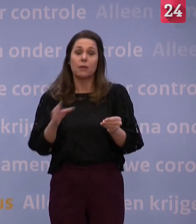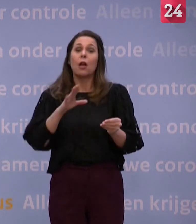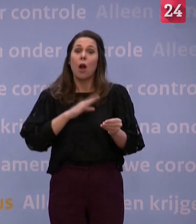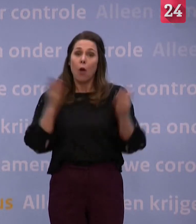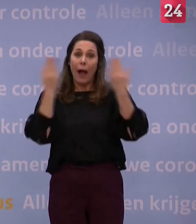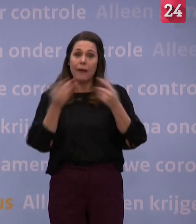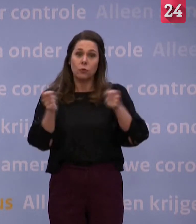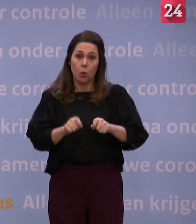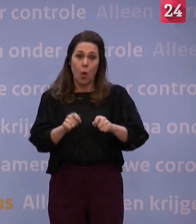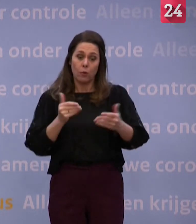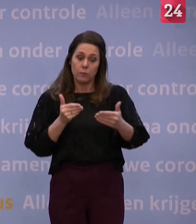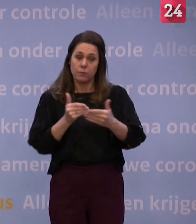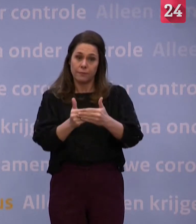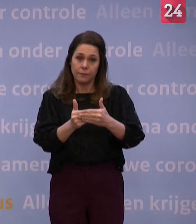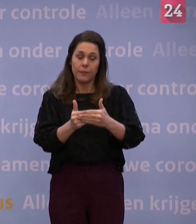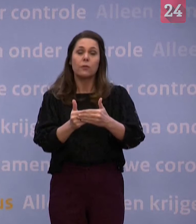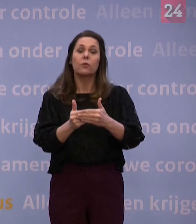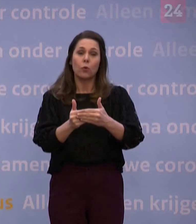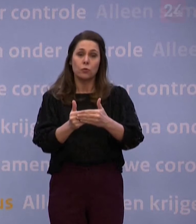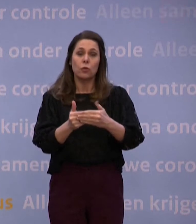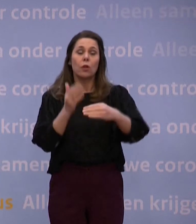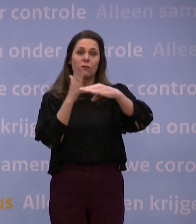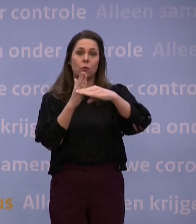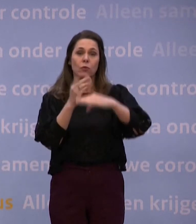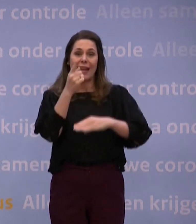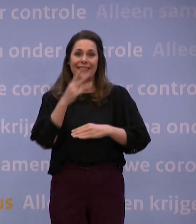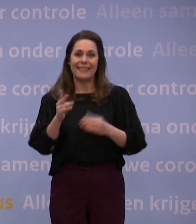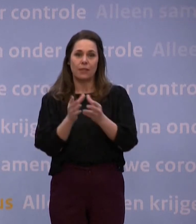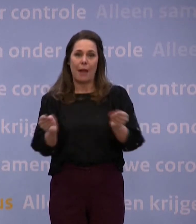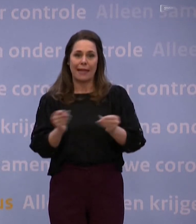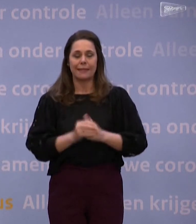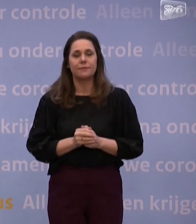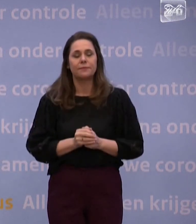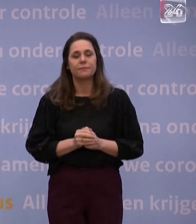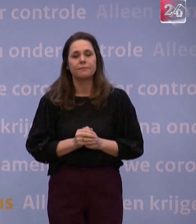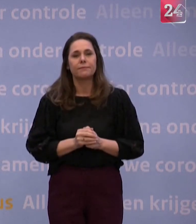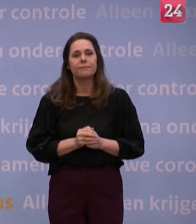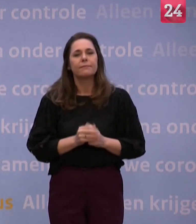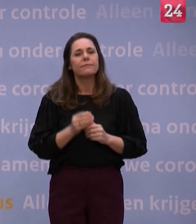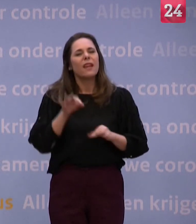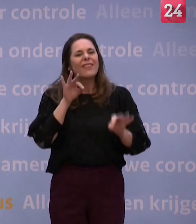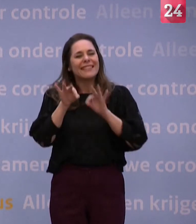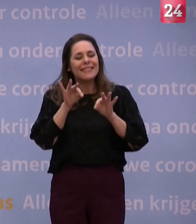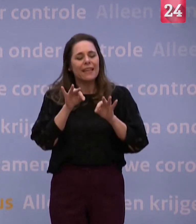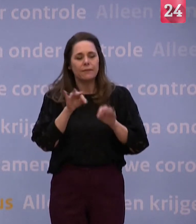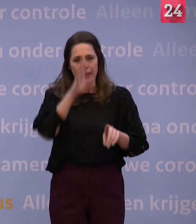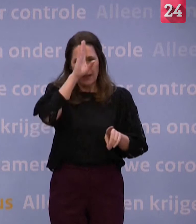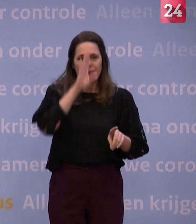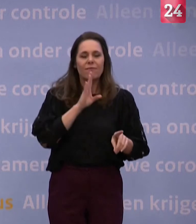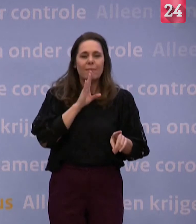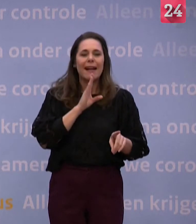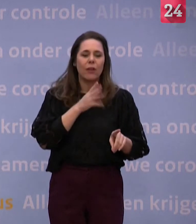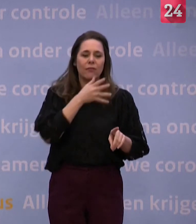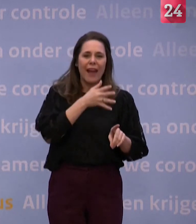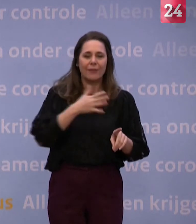die doorloopt tot de ochtend van woensdag de 31ste. Voor de drie dagen van de verkiezingen op maandag 15, op dinsdag